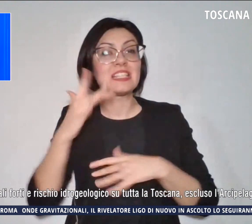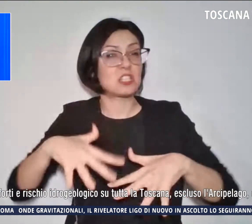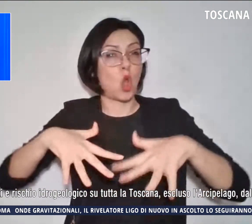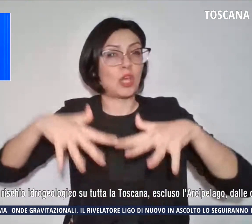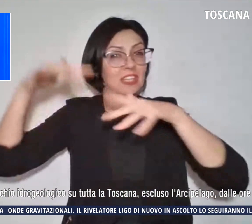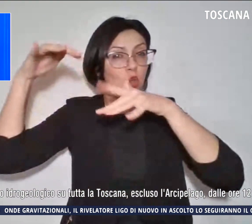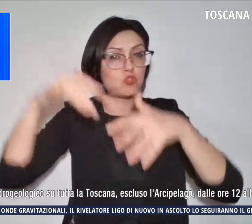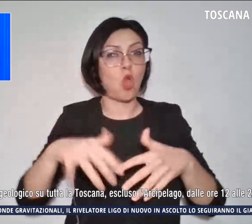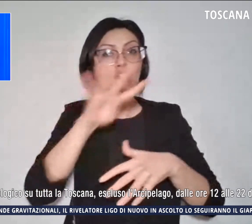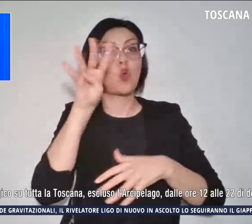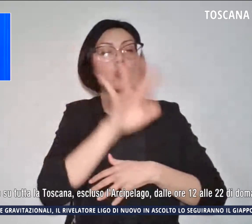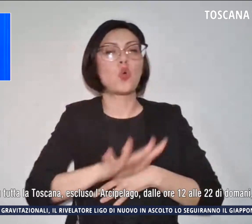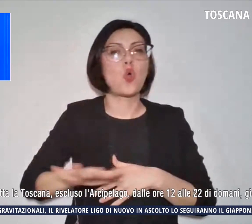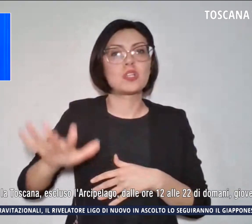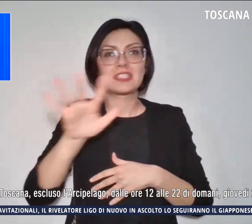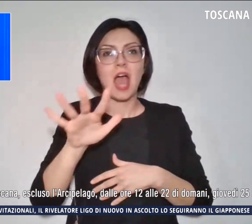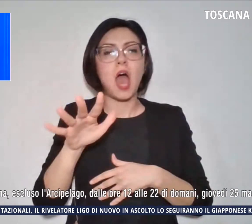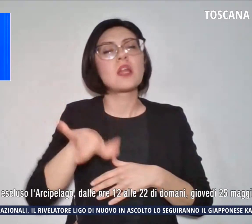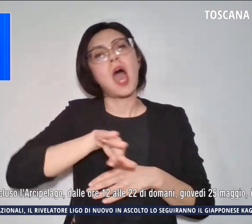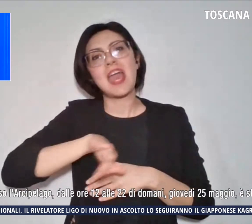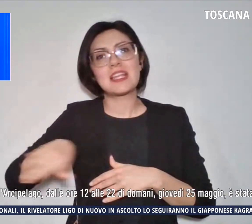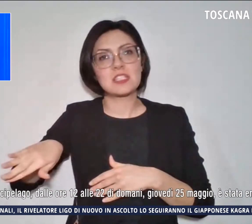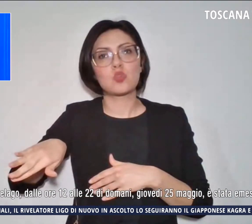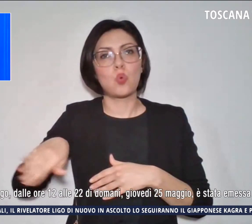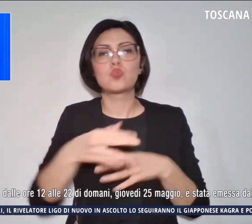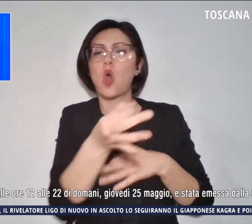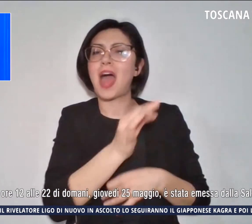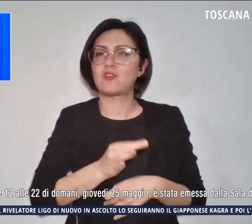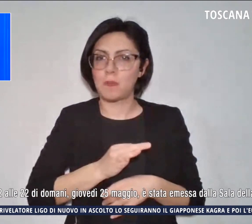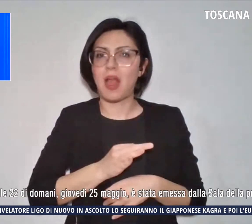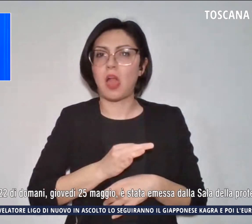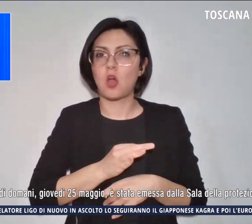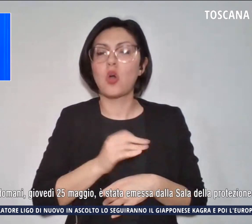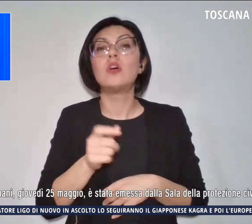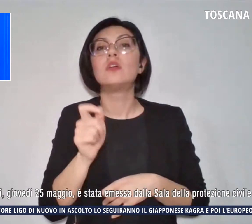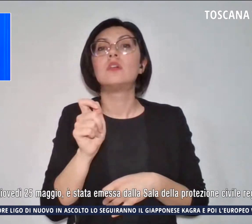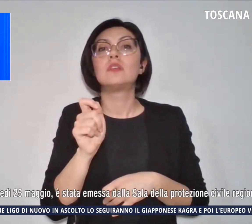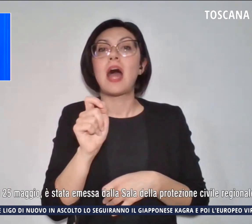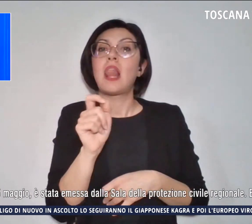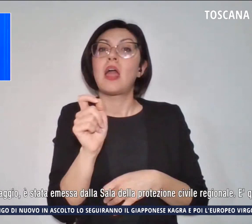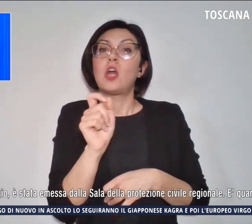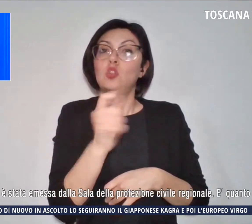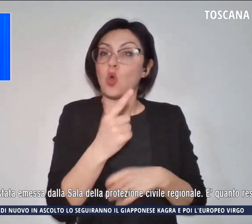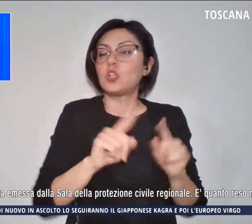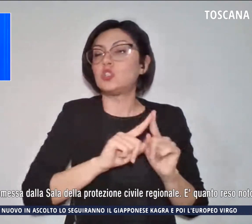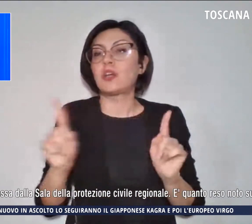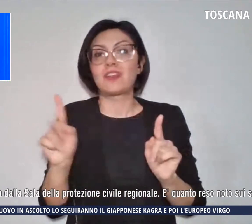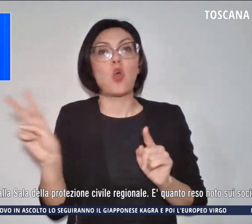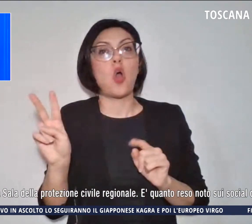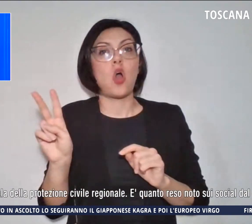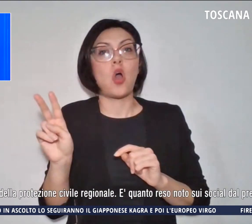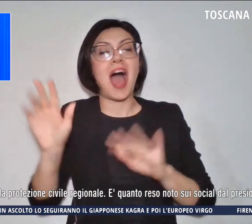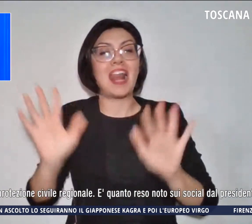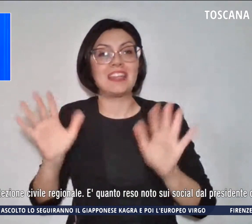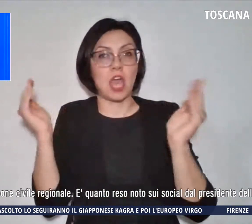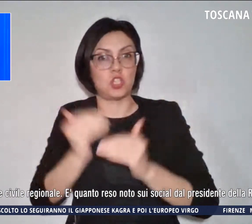escluso l'arcipelago scatta dalle 12 alle 22 di domani. È stata emessa